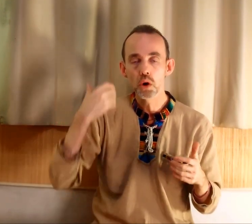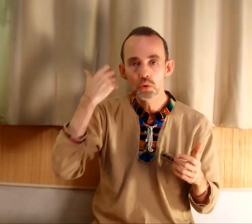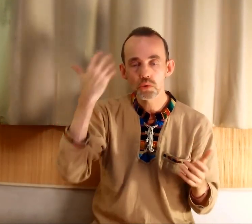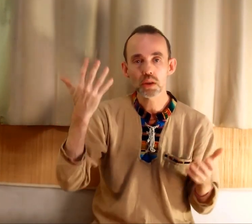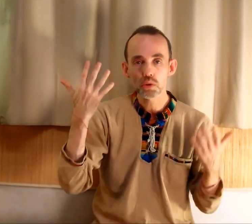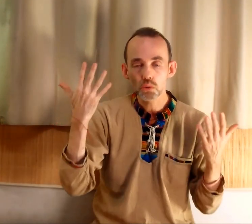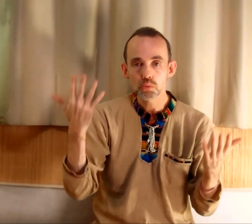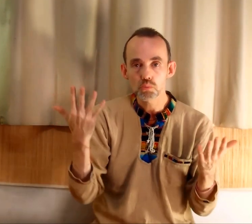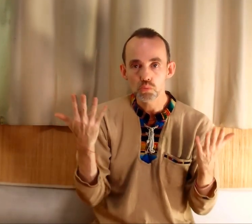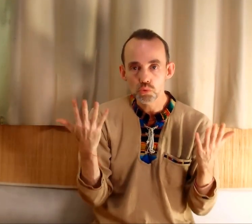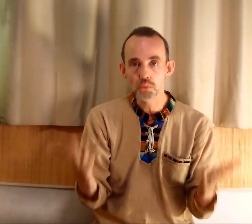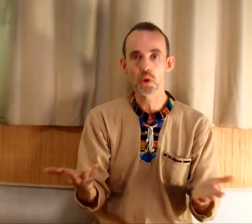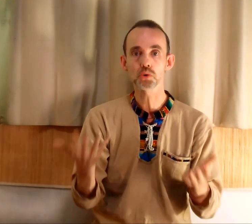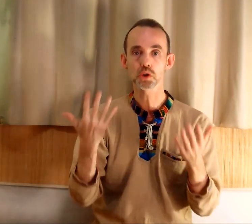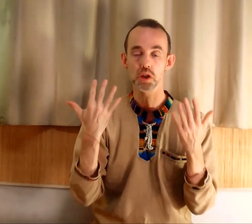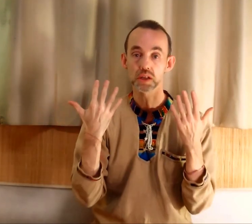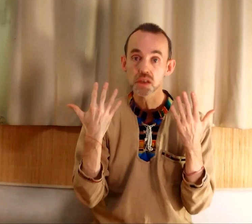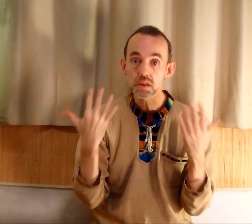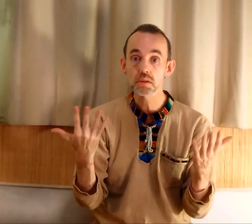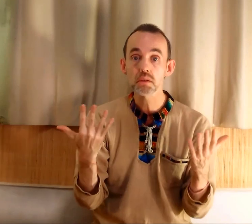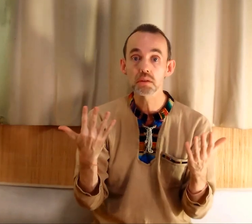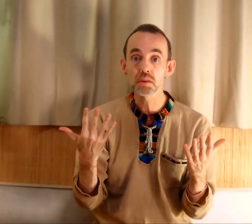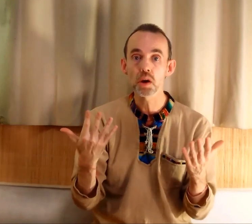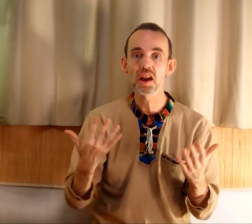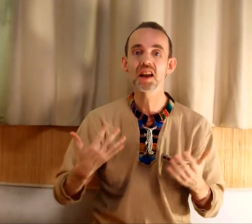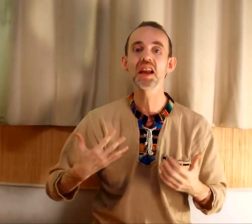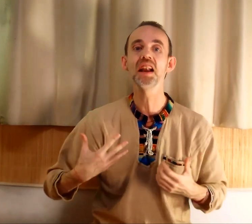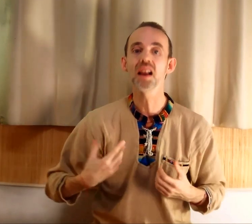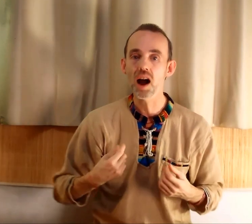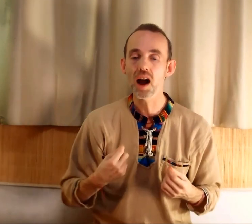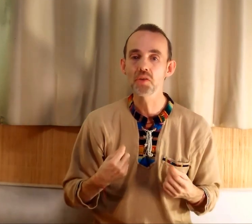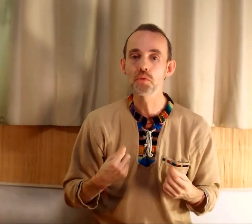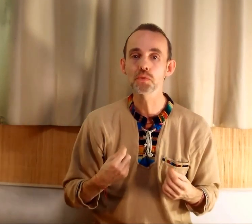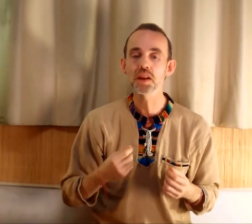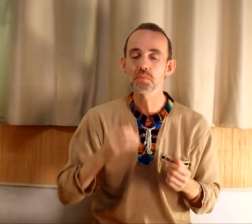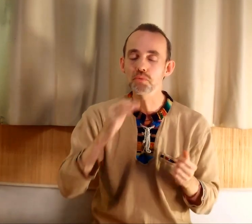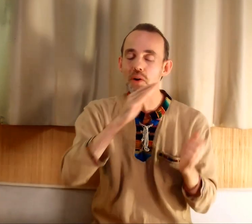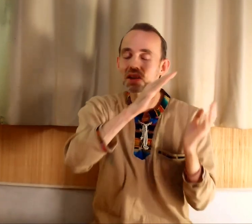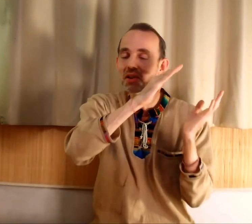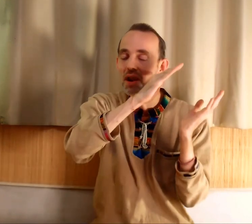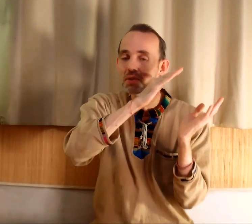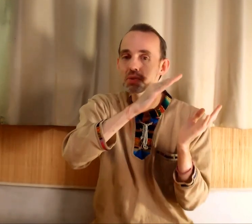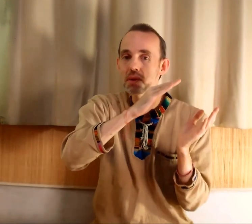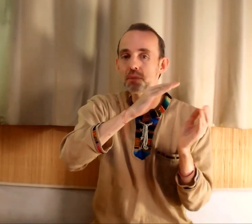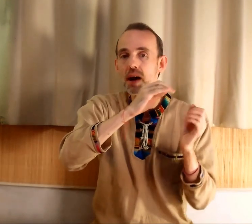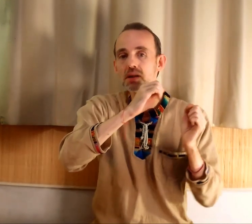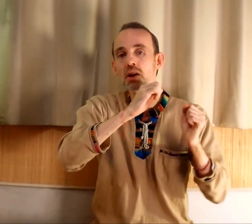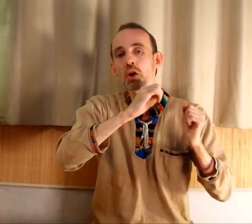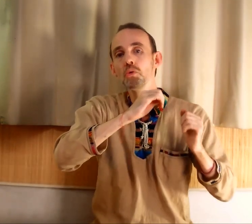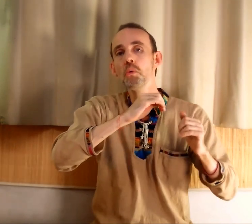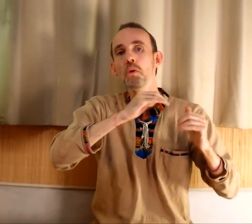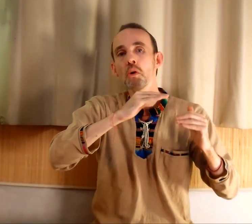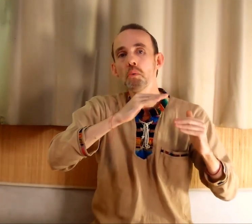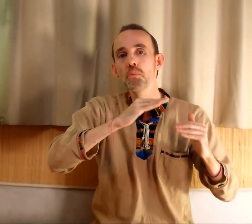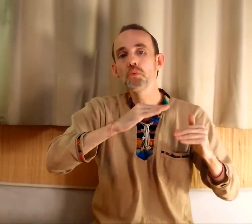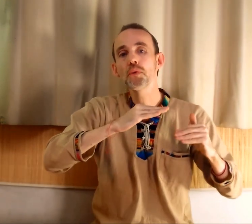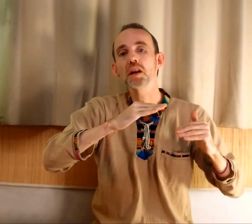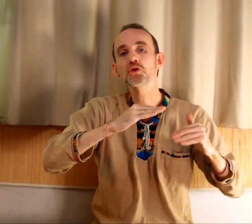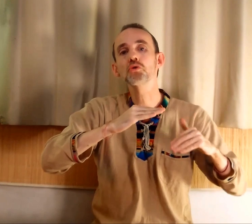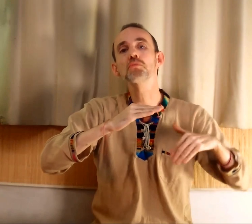de cette souffrance. Il existe des moyens. Et là, à nouveau, vous allez pouvoir entrer dans la deuxième phase de plus faire les choses